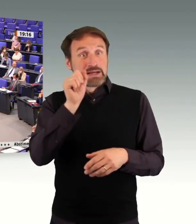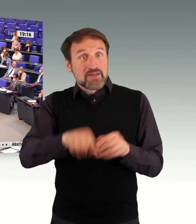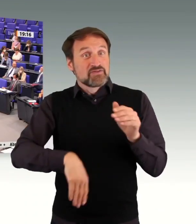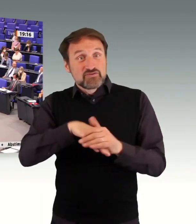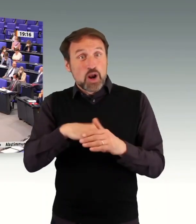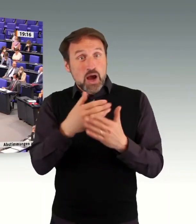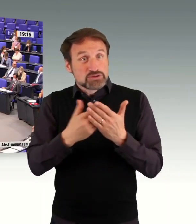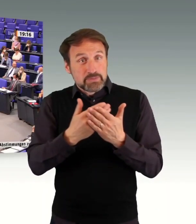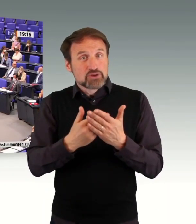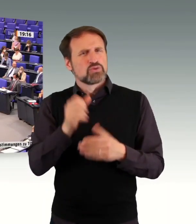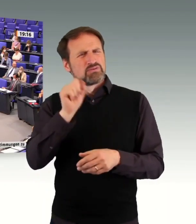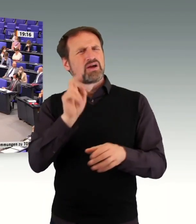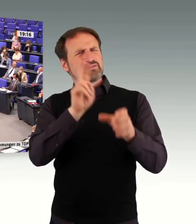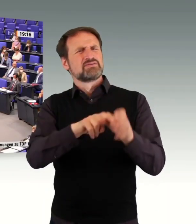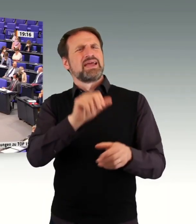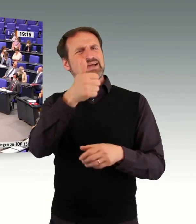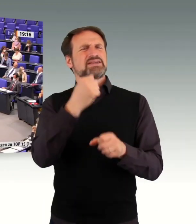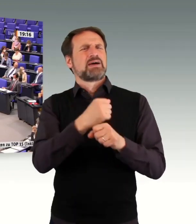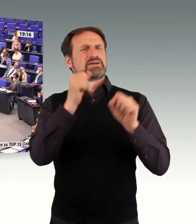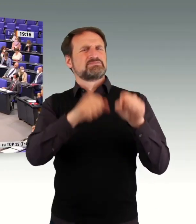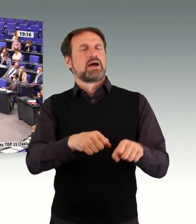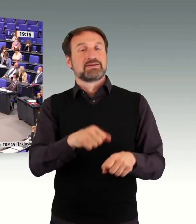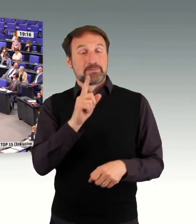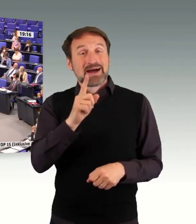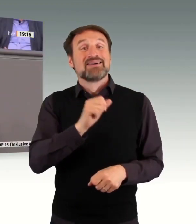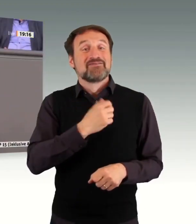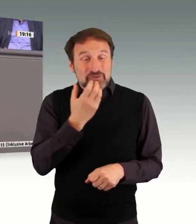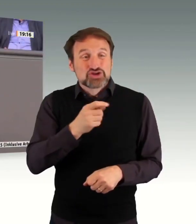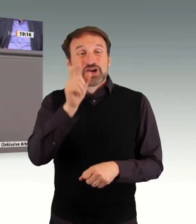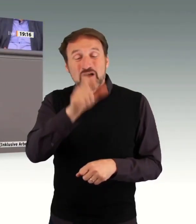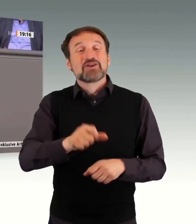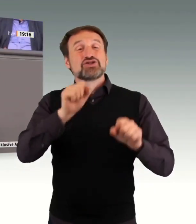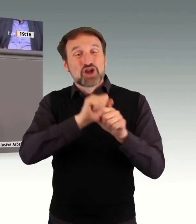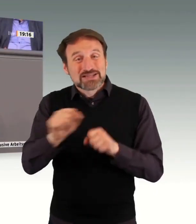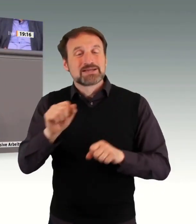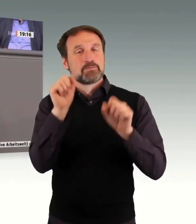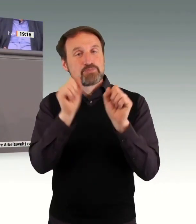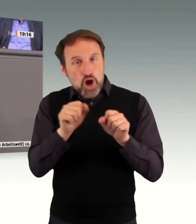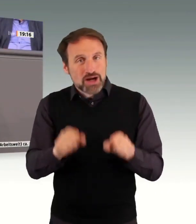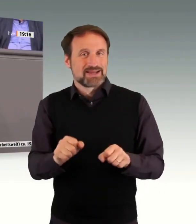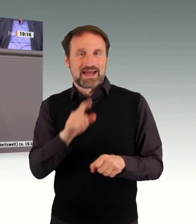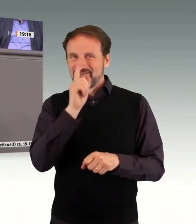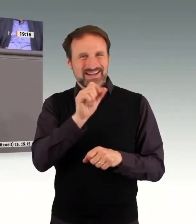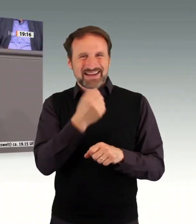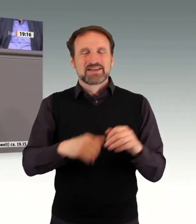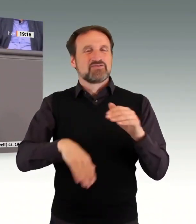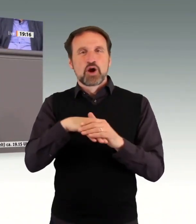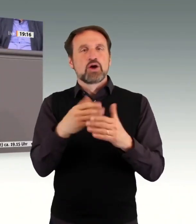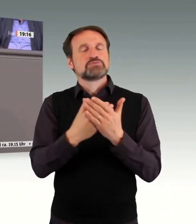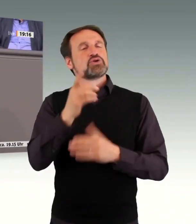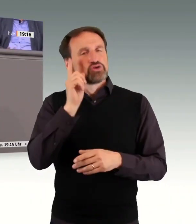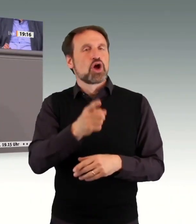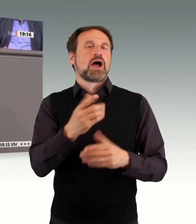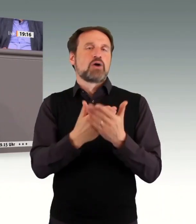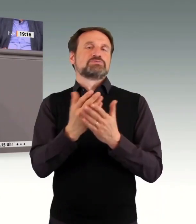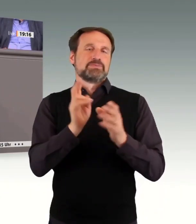damit sie hinterher auch einen Job im ersten Arbeitsmarkt bekommen. Und zweitens, die betreffende Person braucht die Zusage für das Budget bereits vor dem